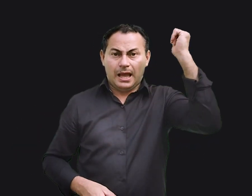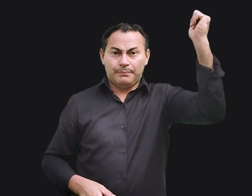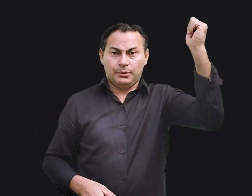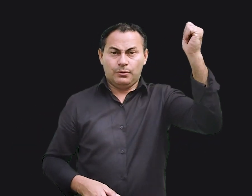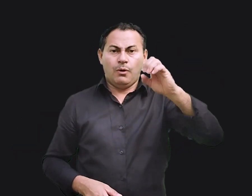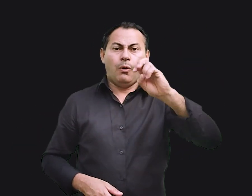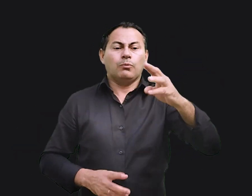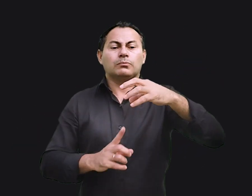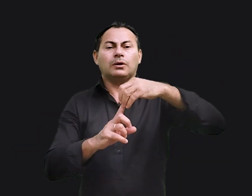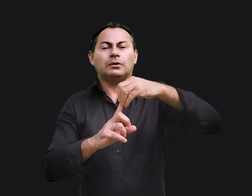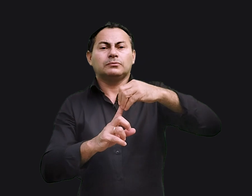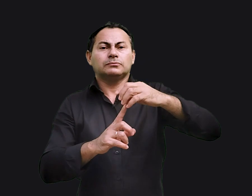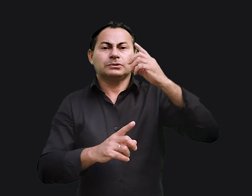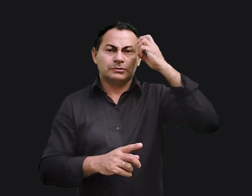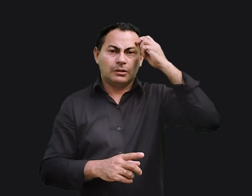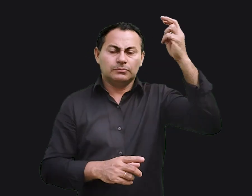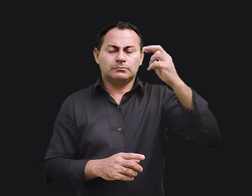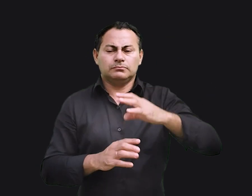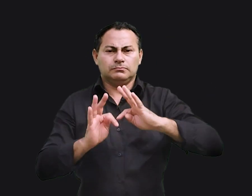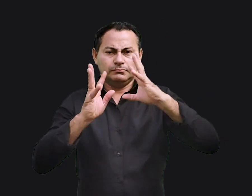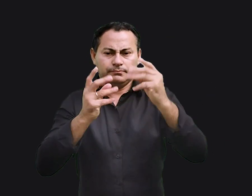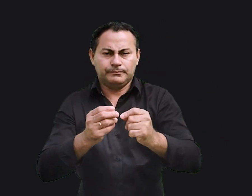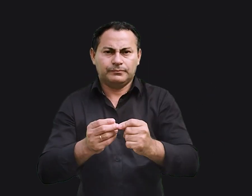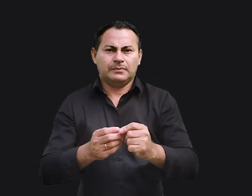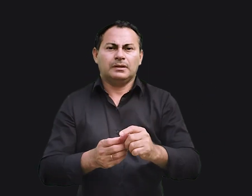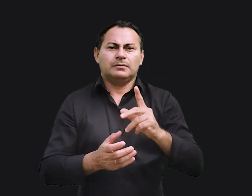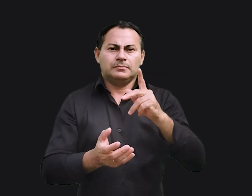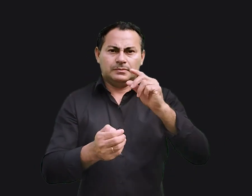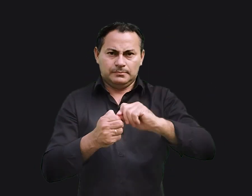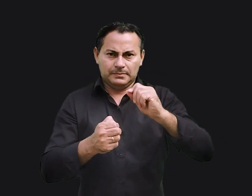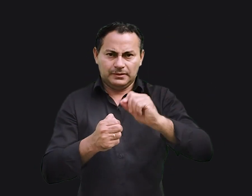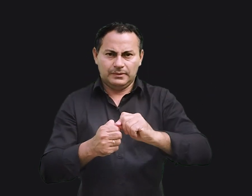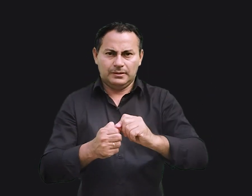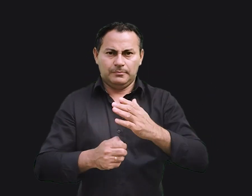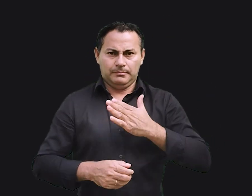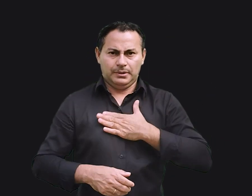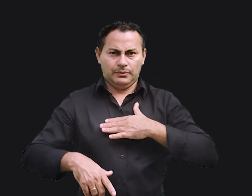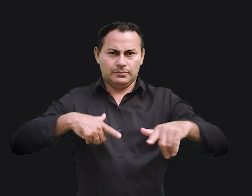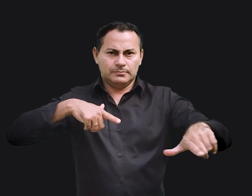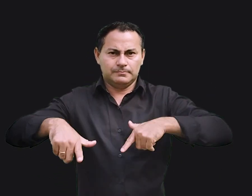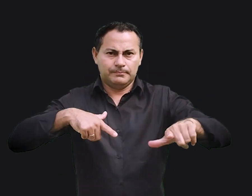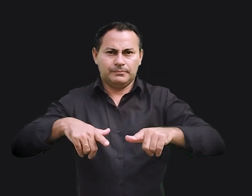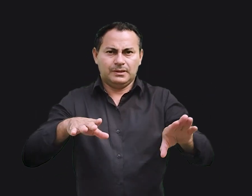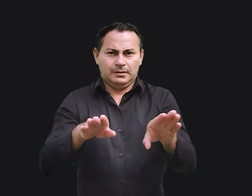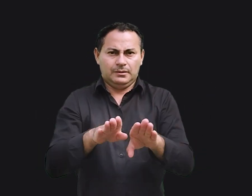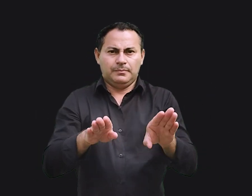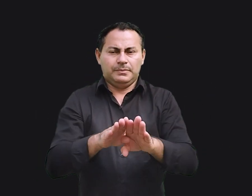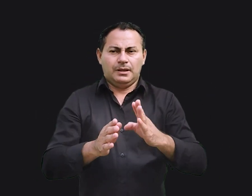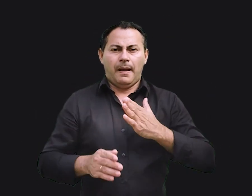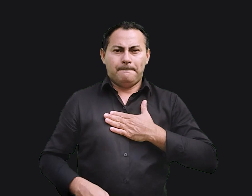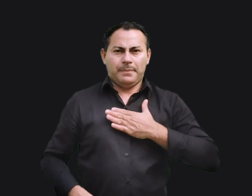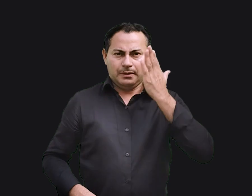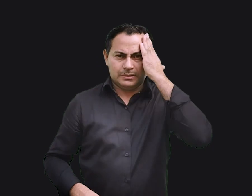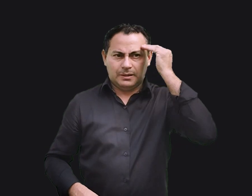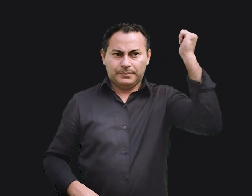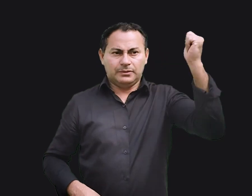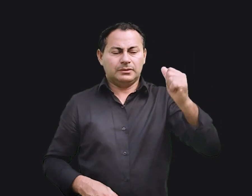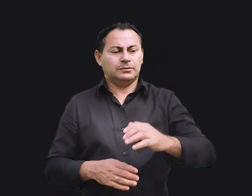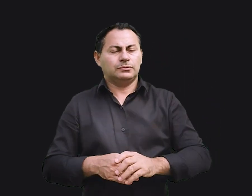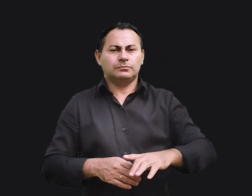ou tolo? Todavia terá domínio sobre tudo que realizei com o meu trabalho e com a minha sabedoria debaixo do sol.